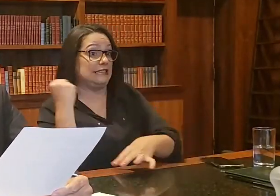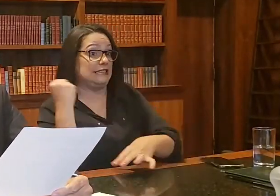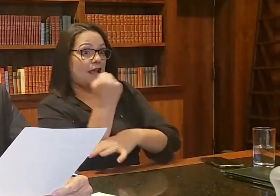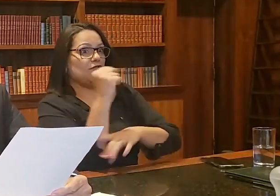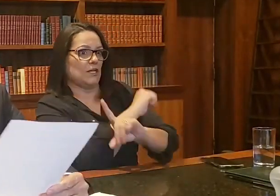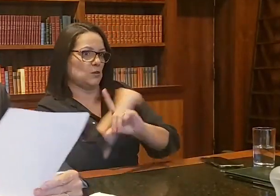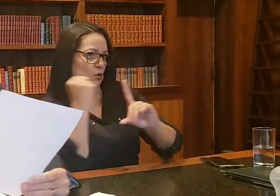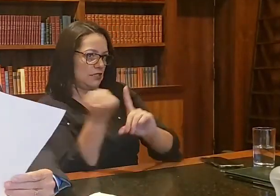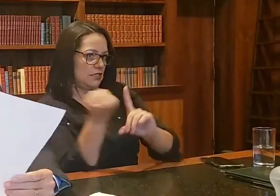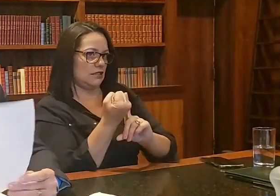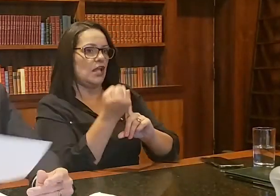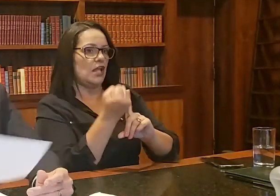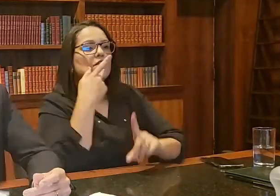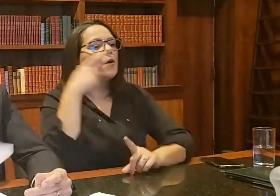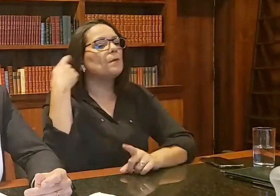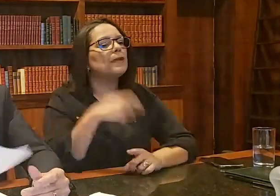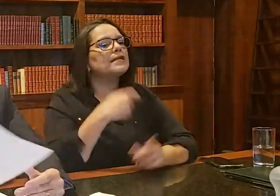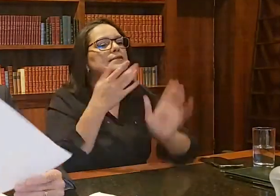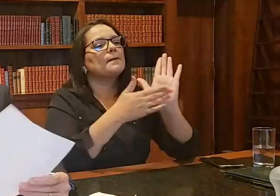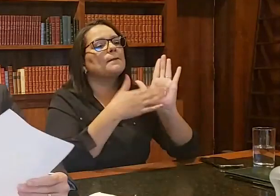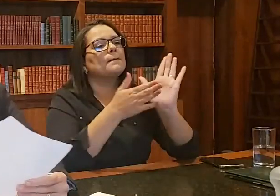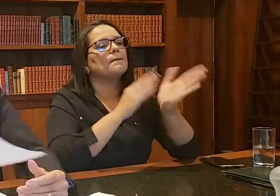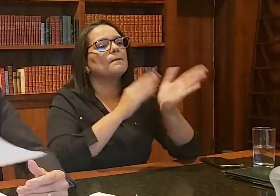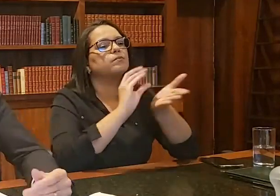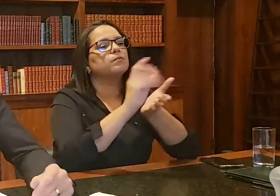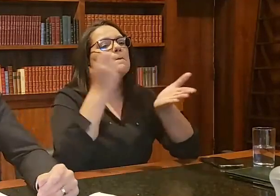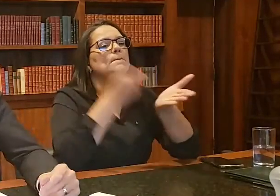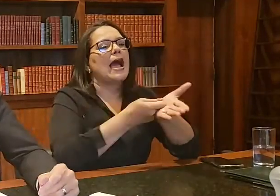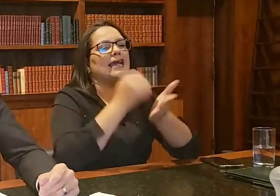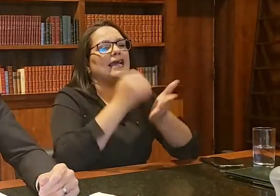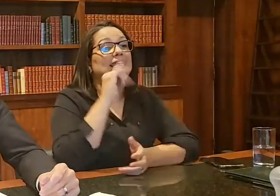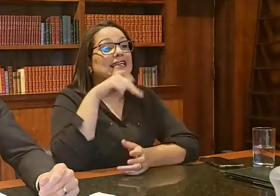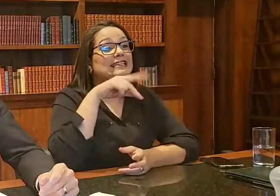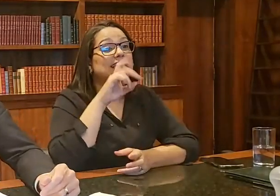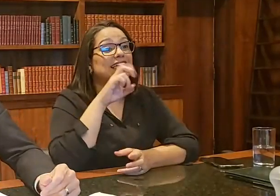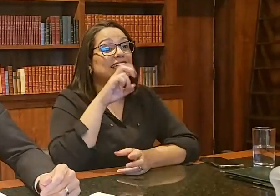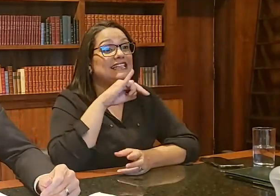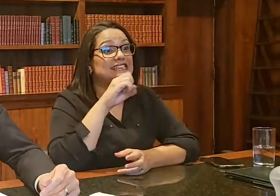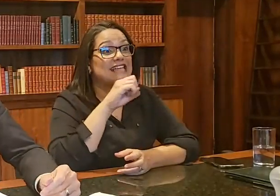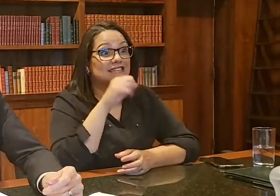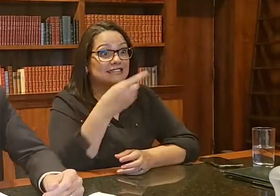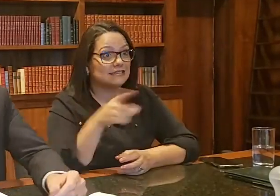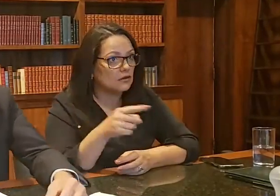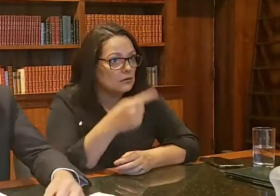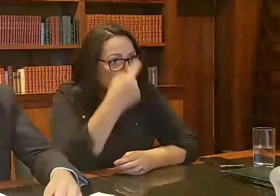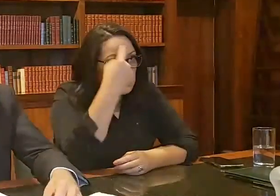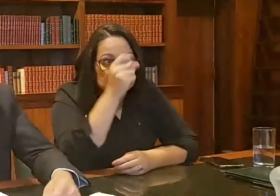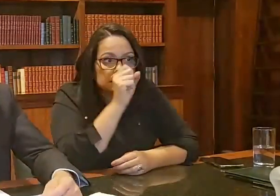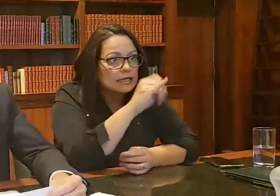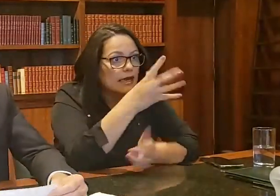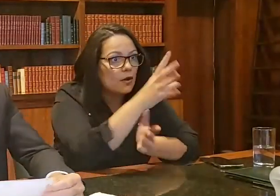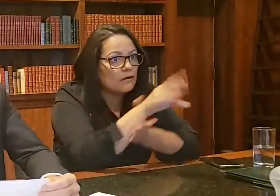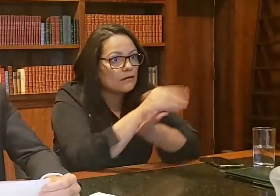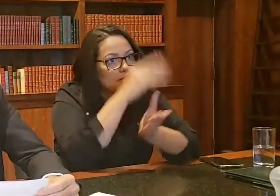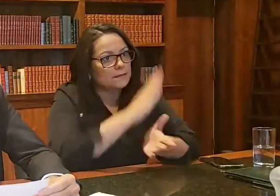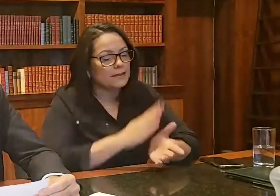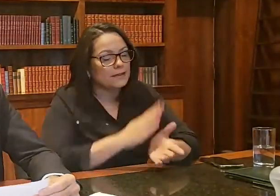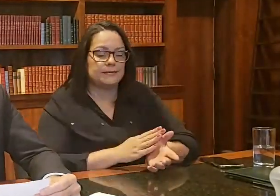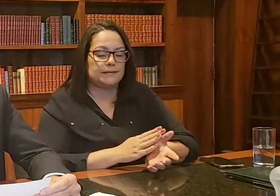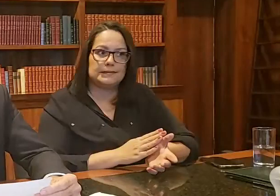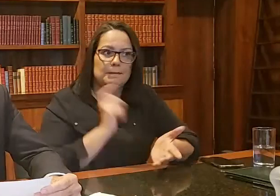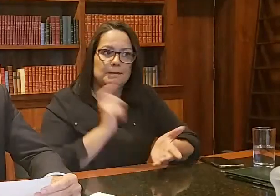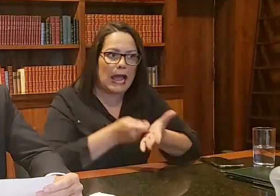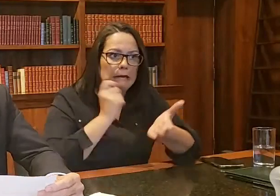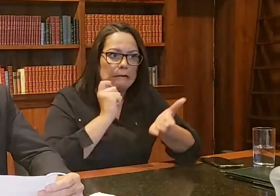indenizações. Já pensou assim, isso vem para o Brasil? Vamos lá. O governo